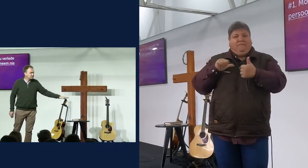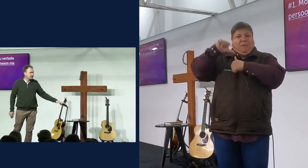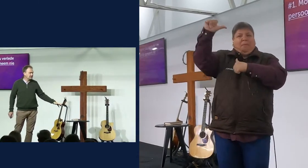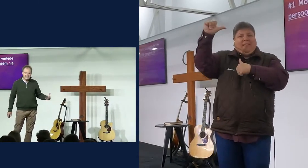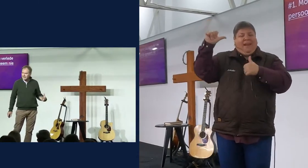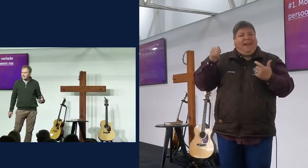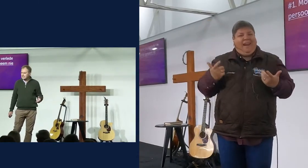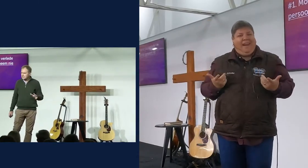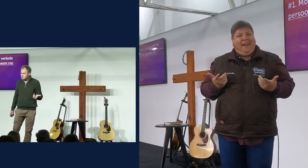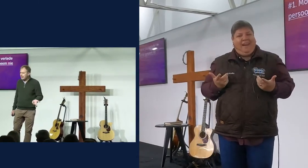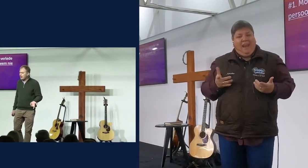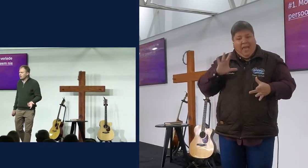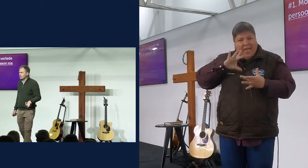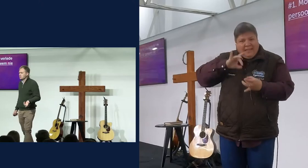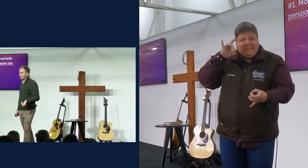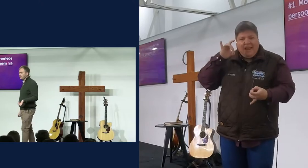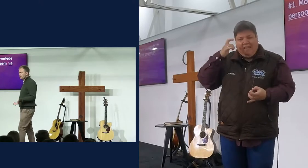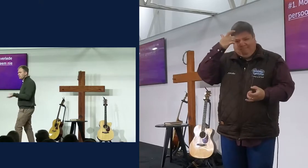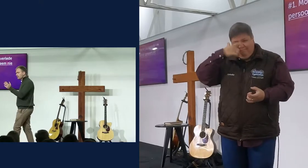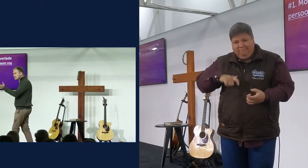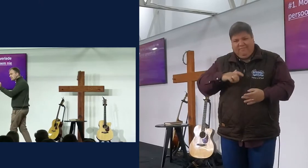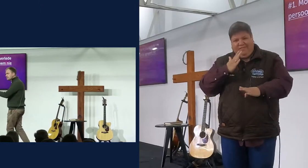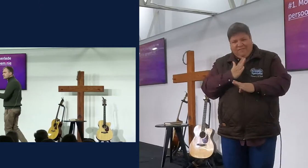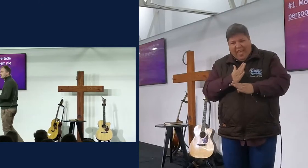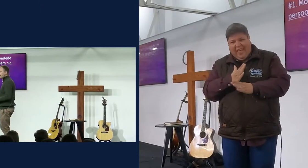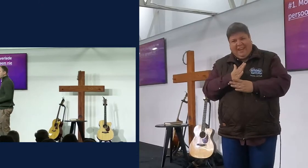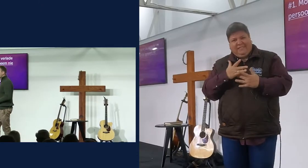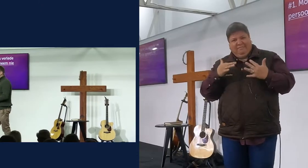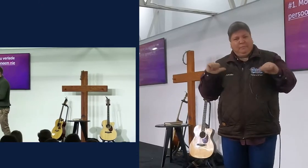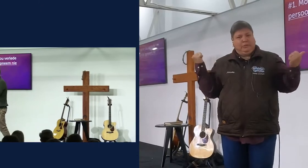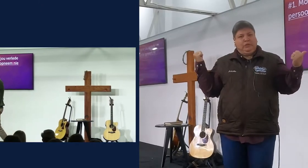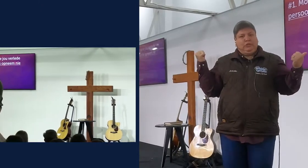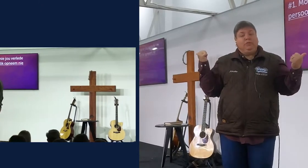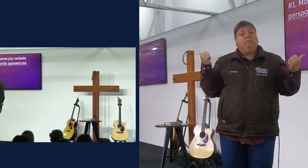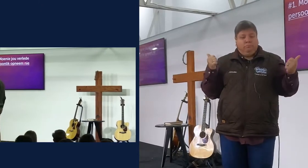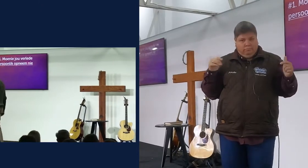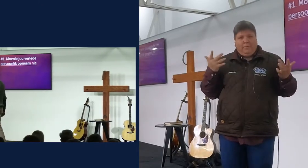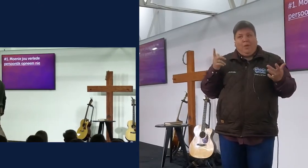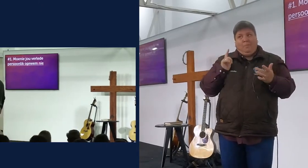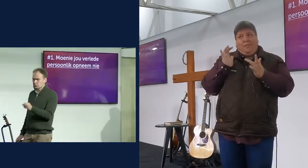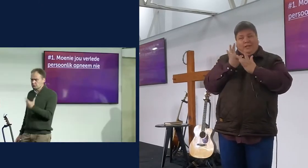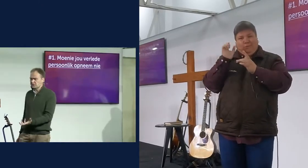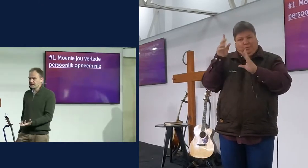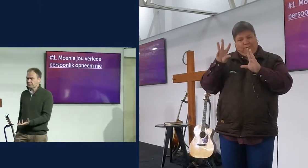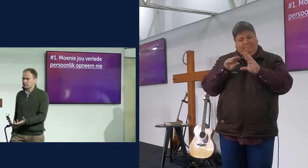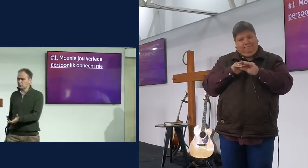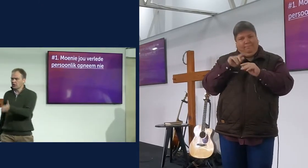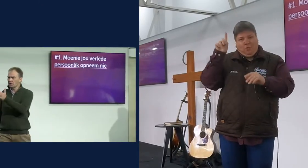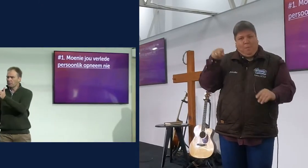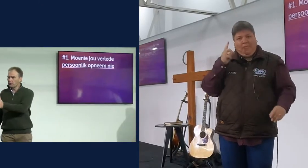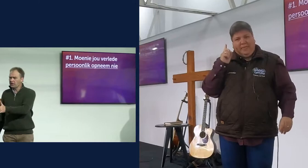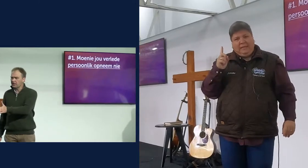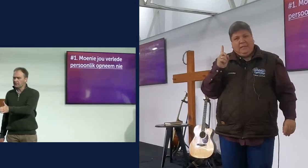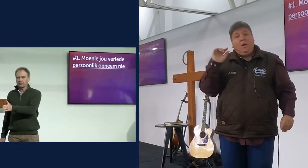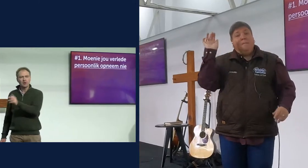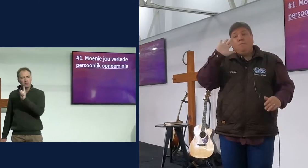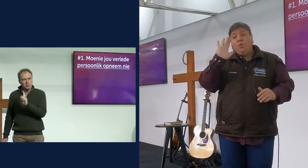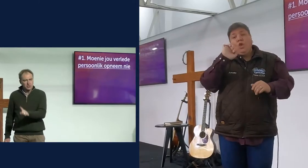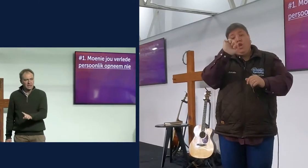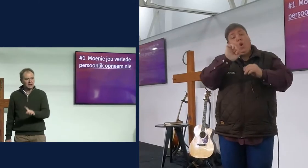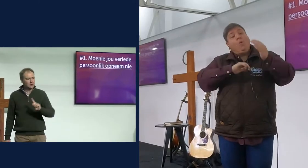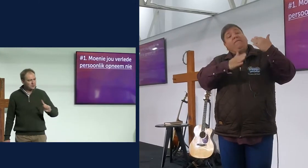verskillende vlakke, nie net geestig, nie maak in elke aspek, maar dis die geese wat ek en jy moet maak, en hier is waar ons begin is, ons moet soos jy heeft daar maak, moet nie,